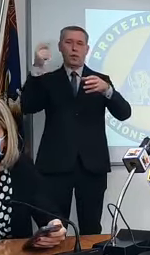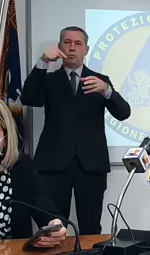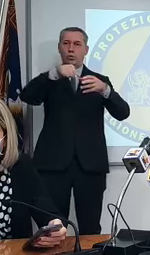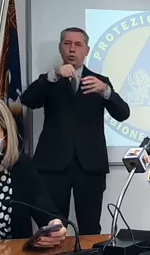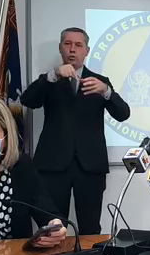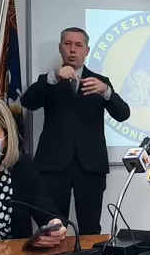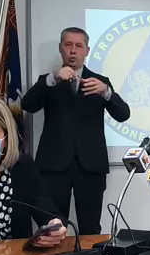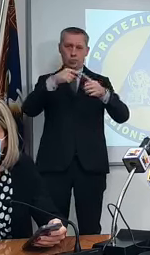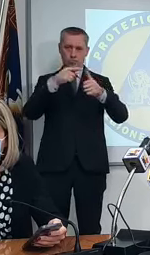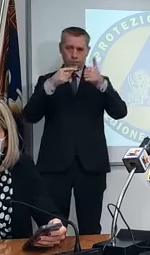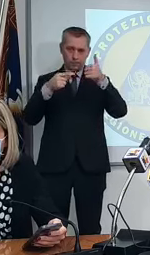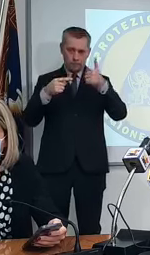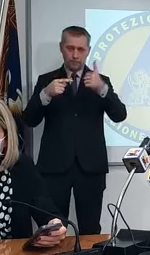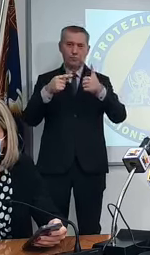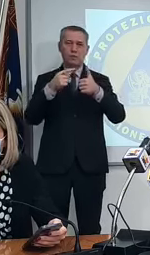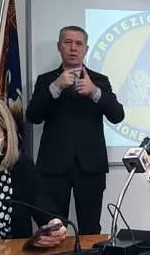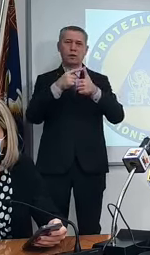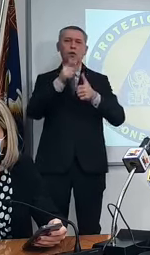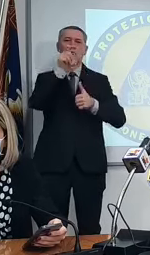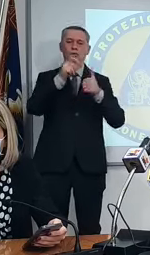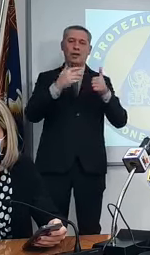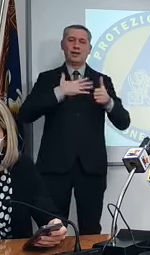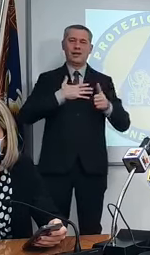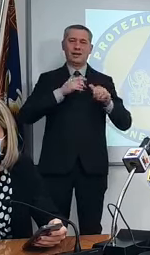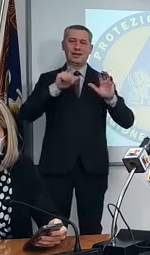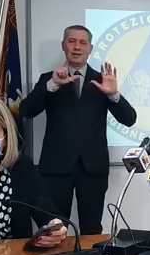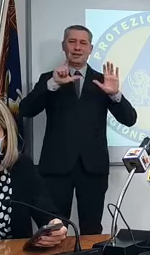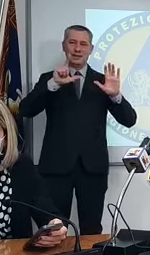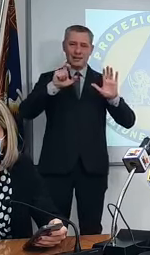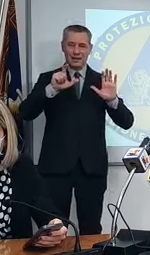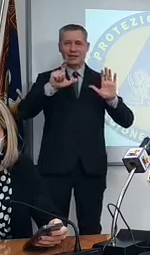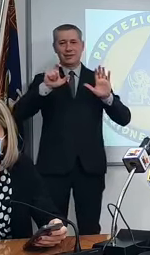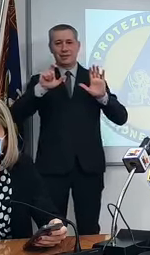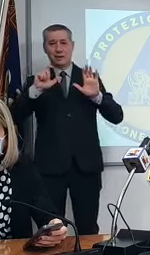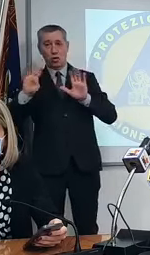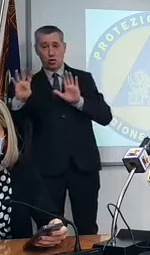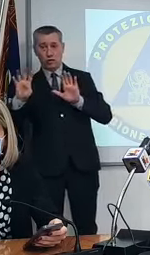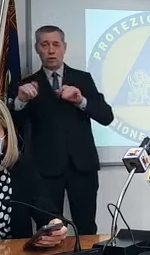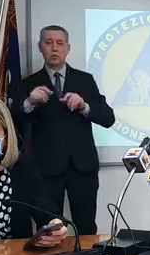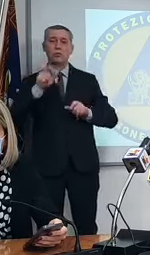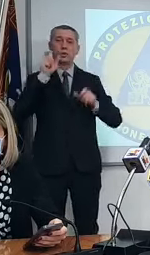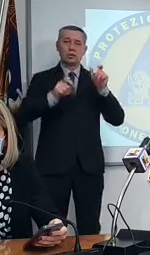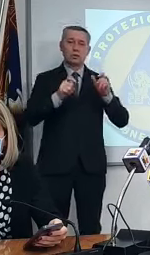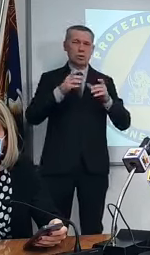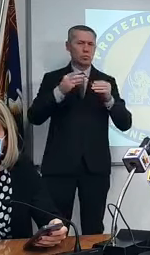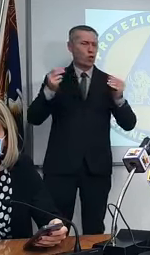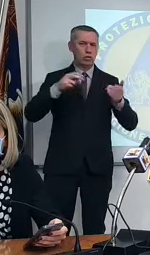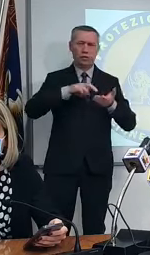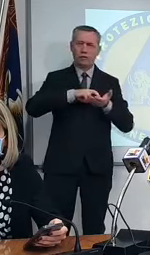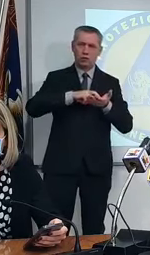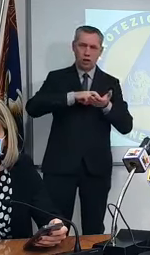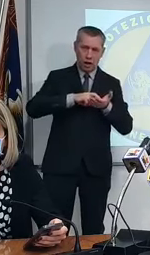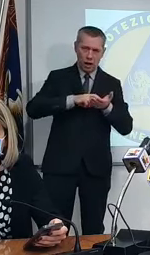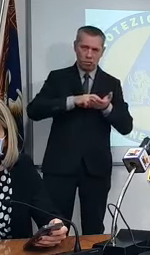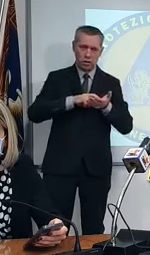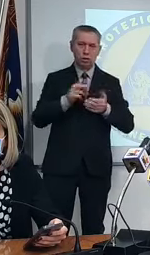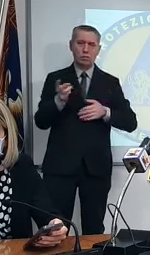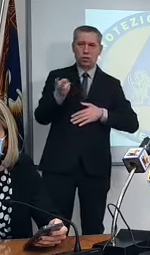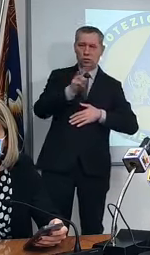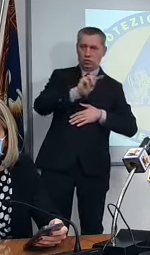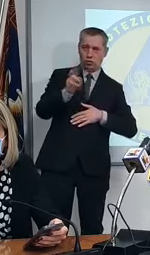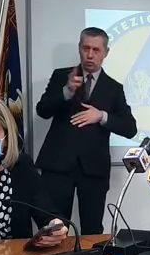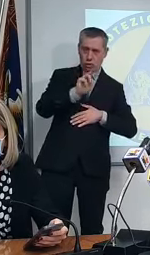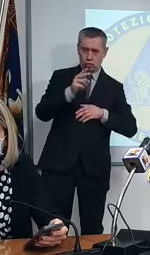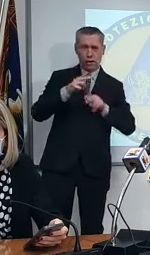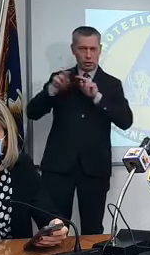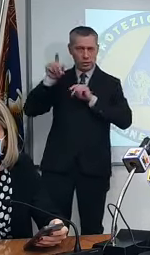principali sono soggetti di età 70-79 persone estremamente vulnerabili entrambi come definite dal